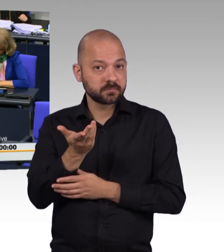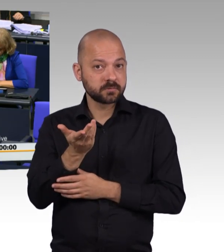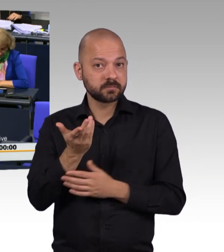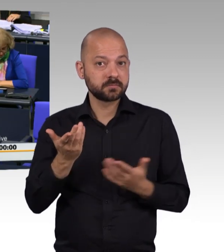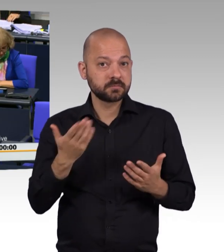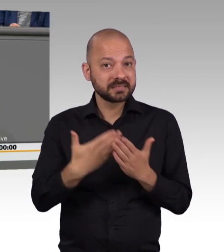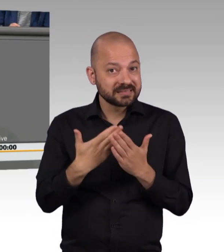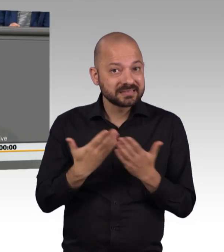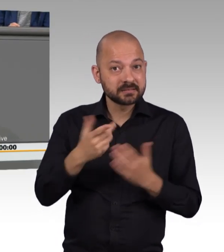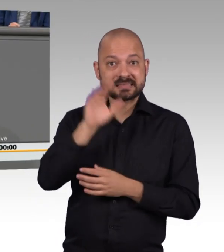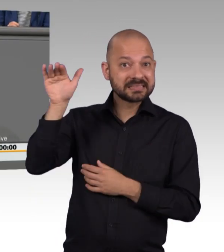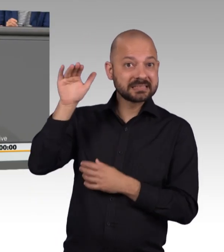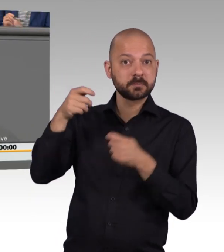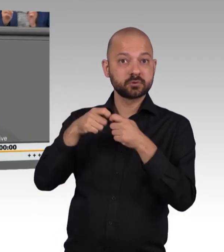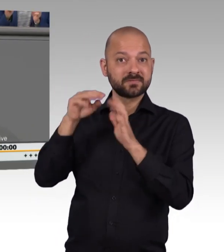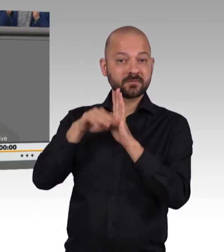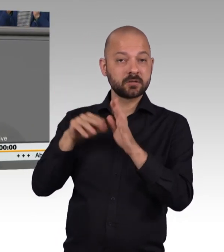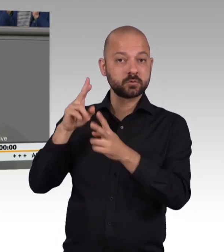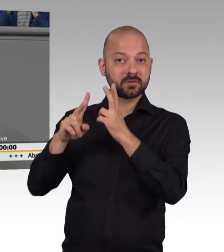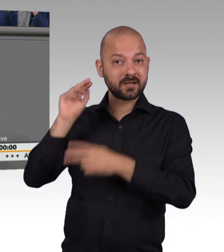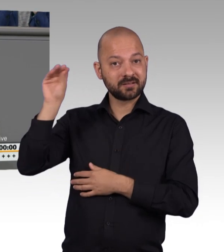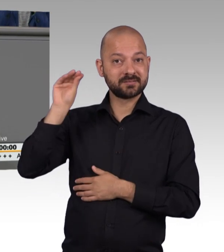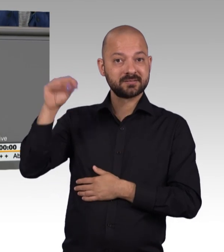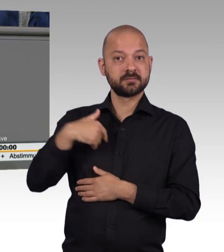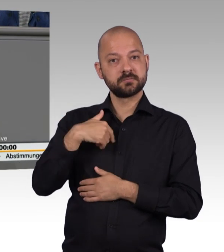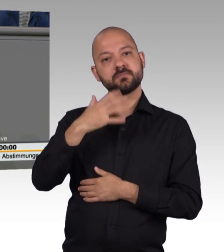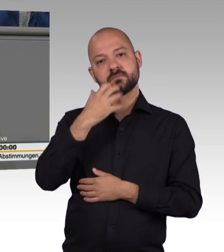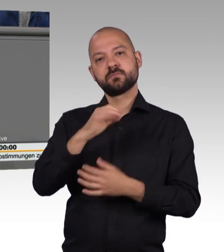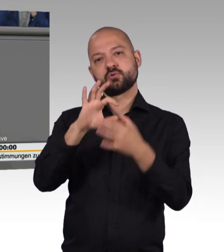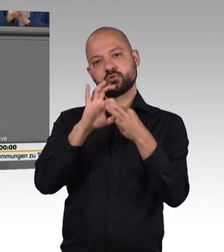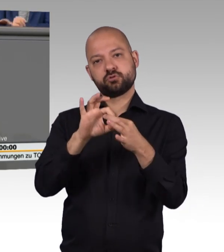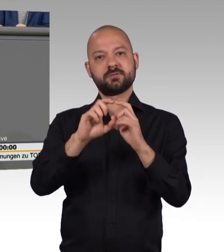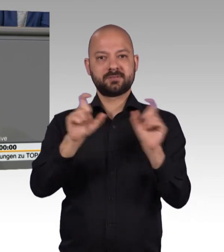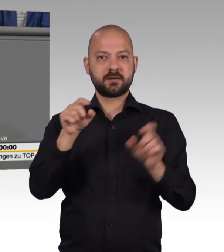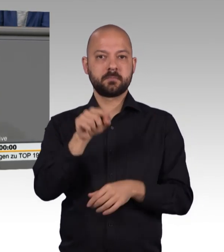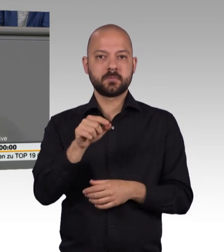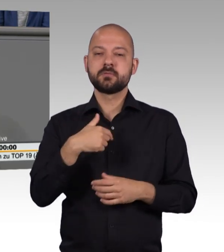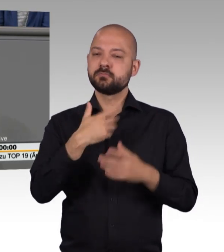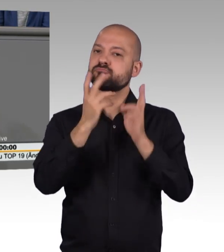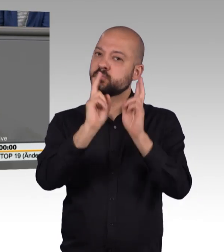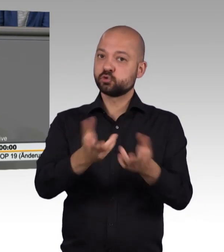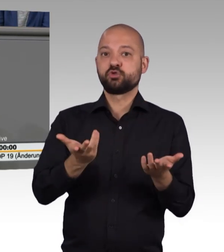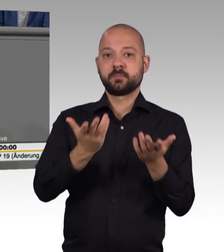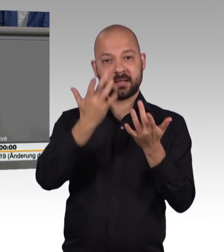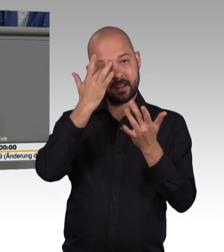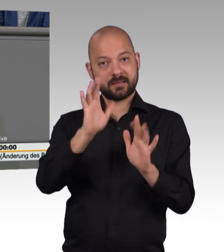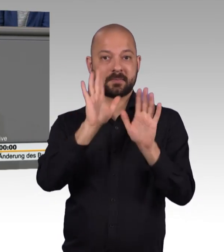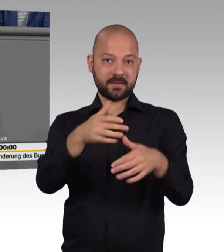angerufen haben, so will ich dazu ausdrücklich sagen, das ist legitim. Sie sind Opposition. Und, Herr Beek, Sie müssen